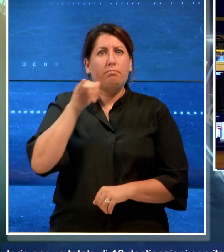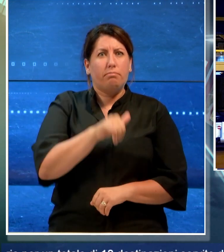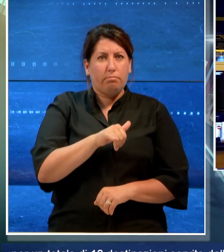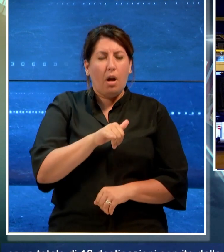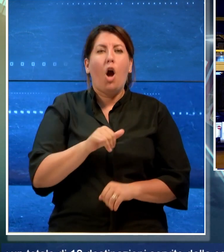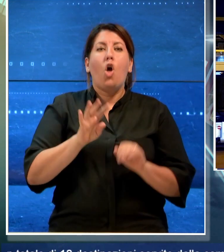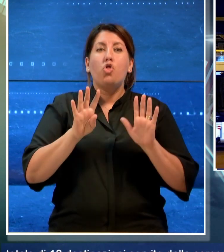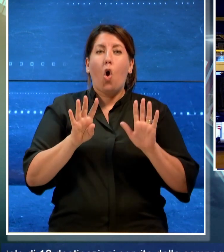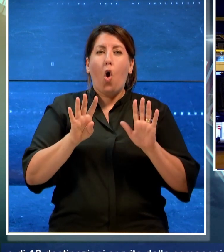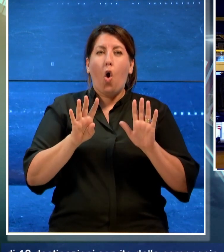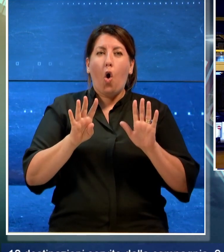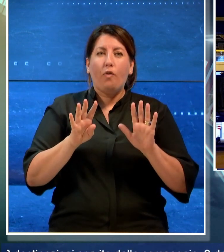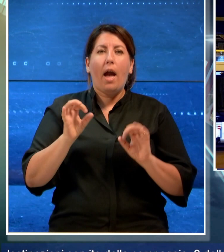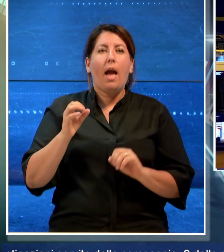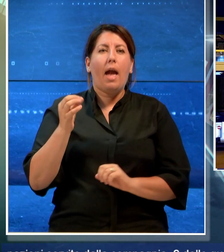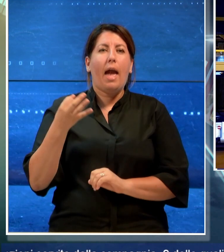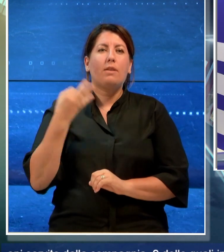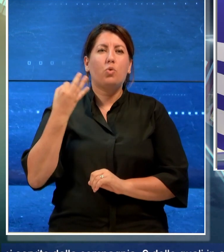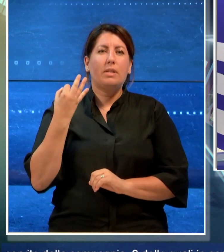nove delle quali in esclusiva.